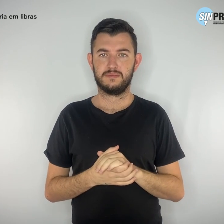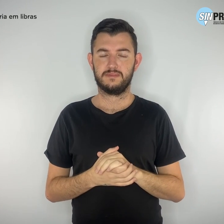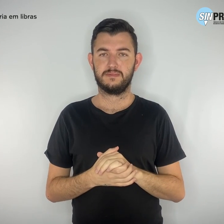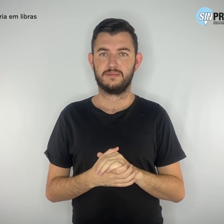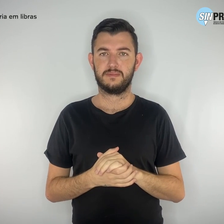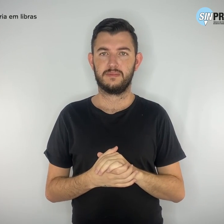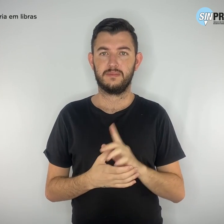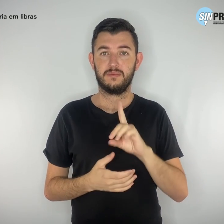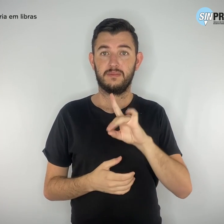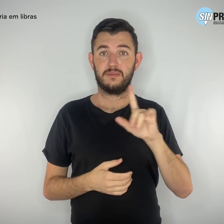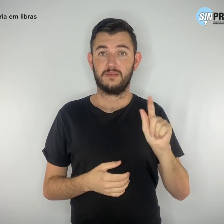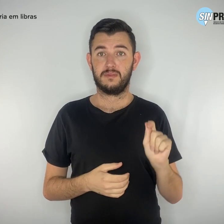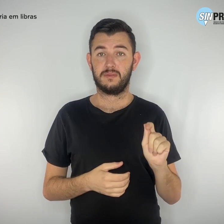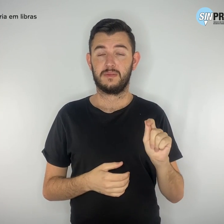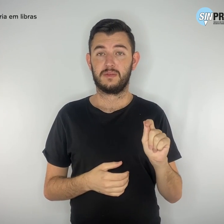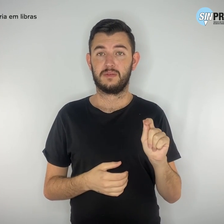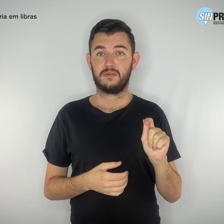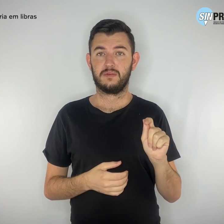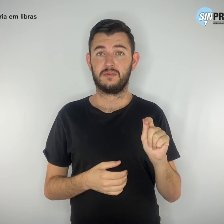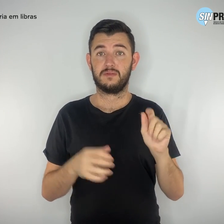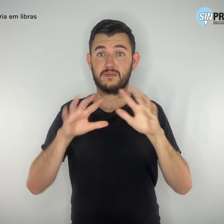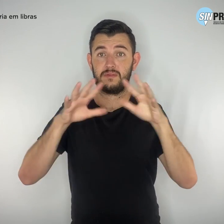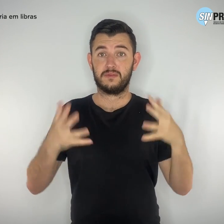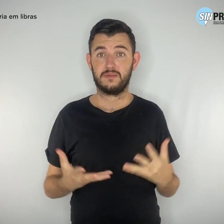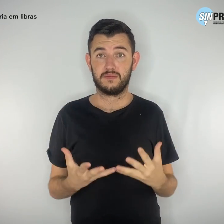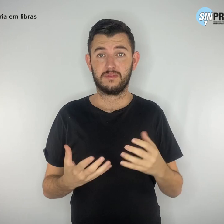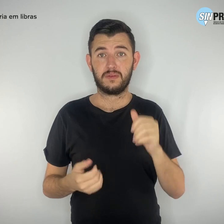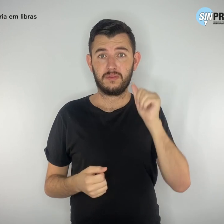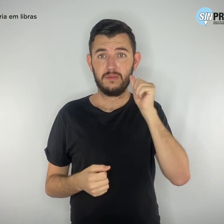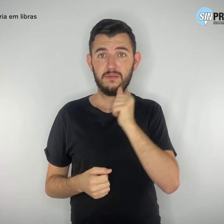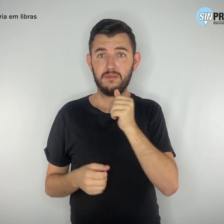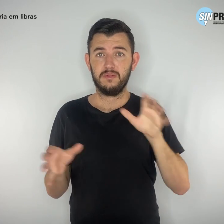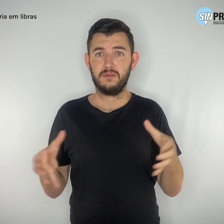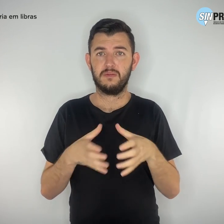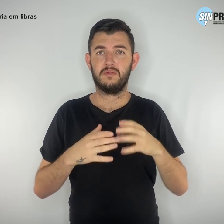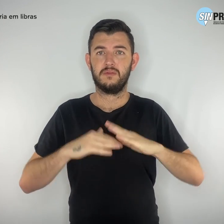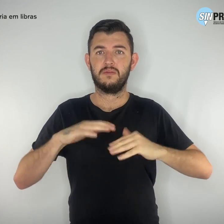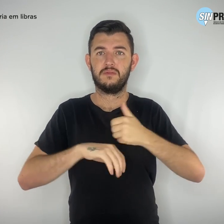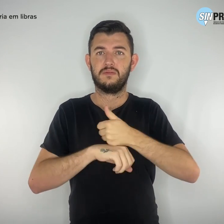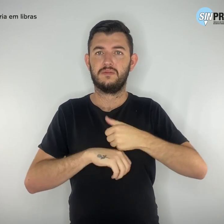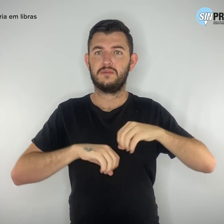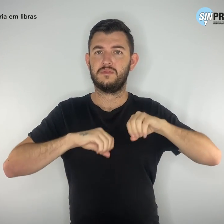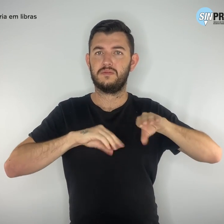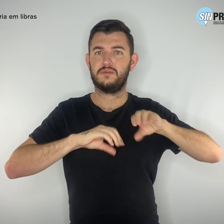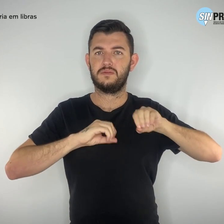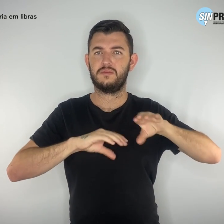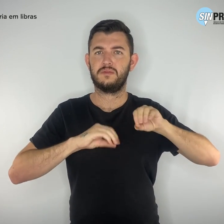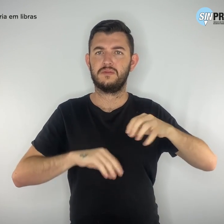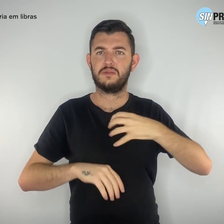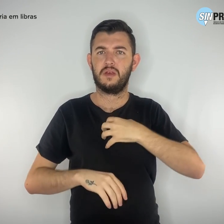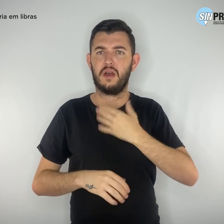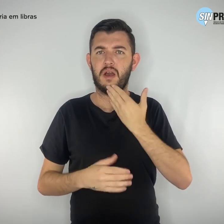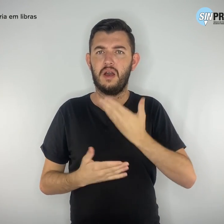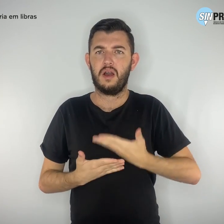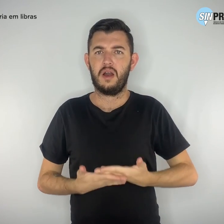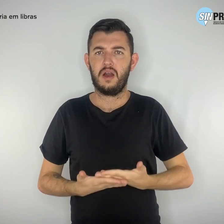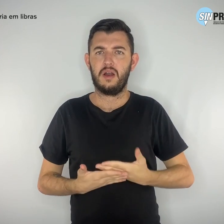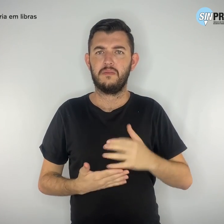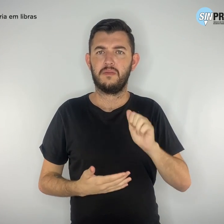Internacional da Mulher, a categoria do Magistério Público foi surpreendida por um gesto racista